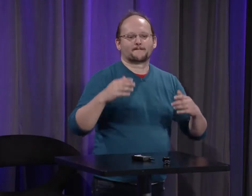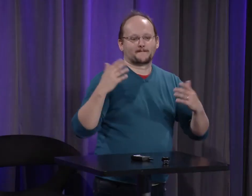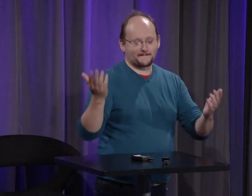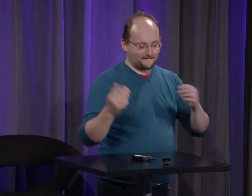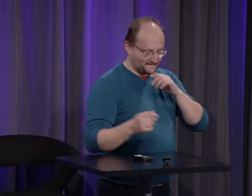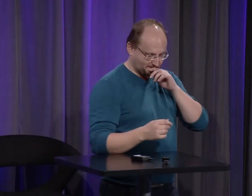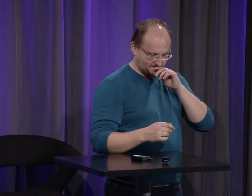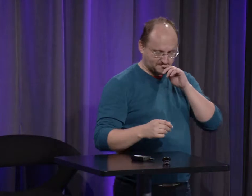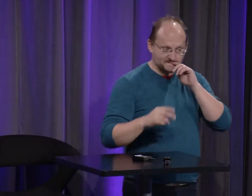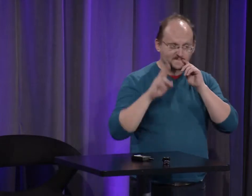alors